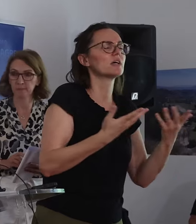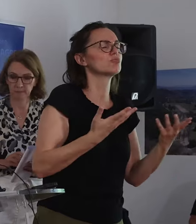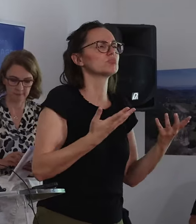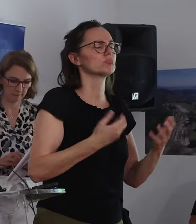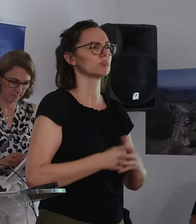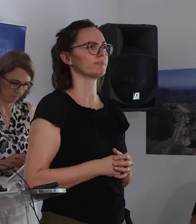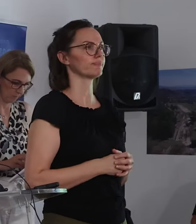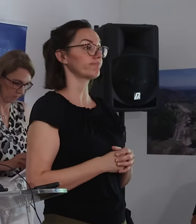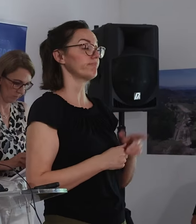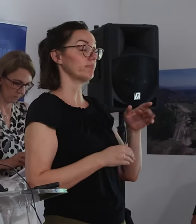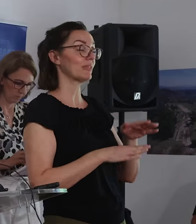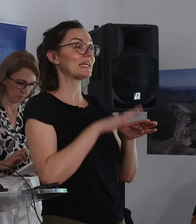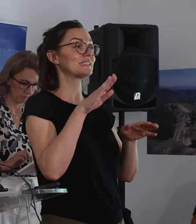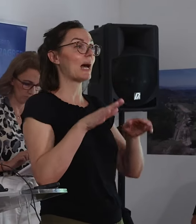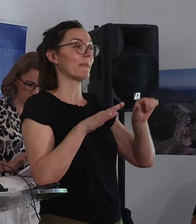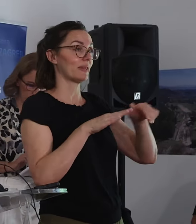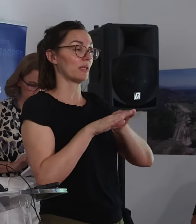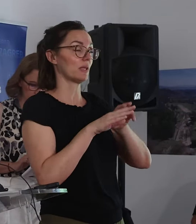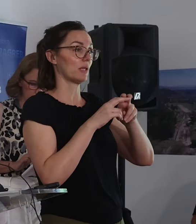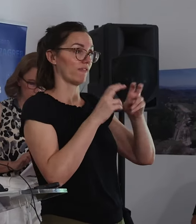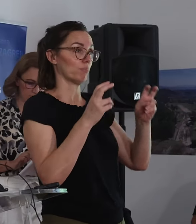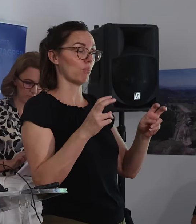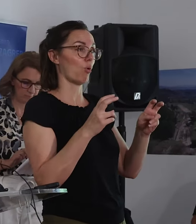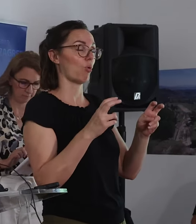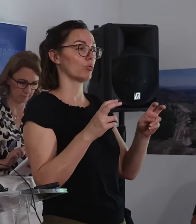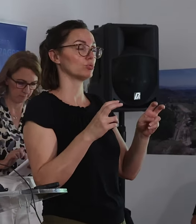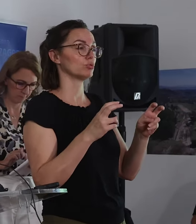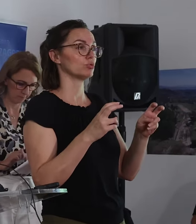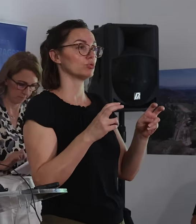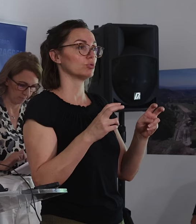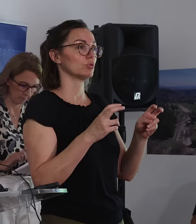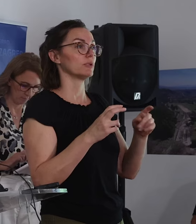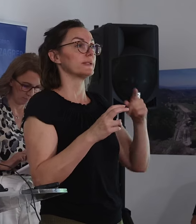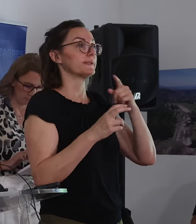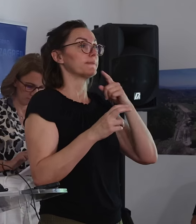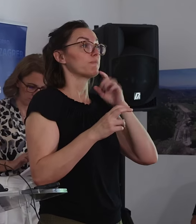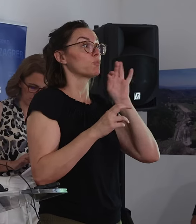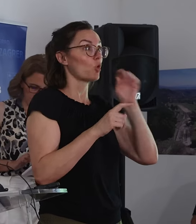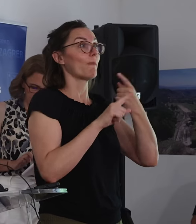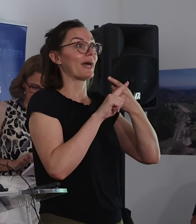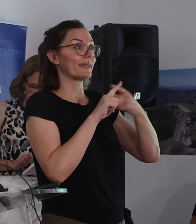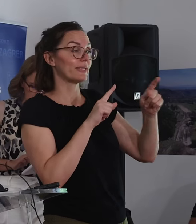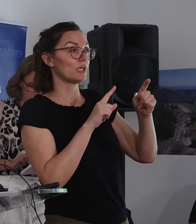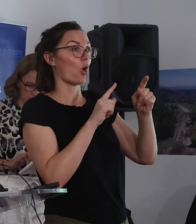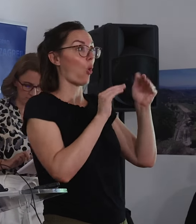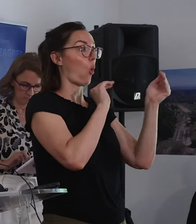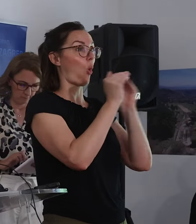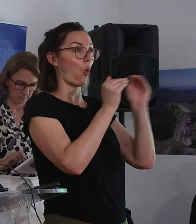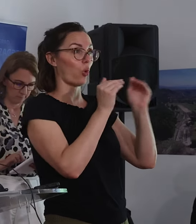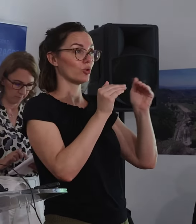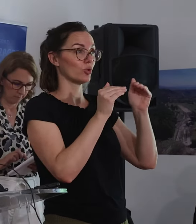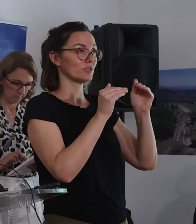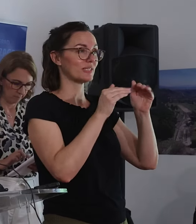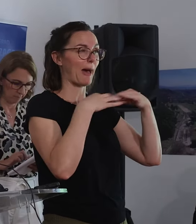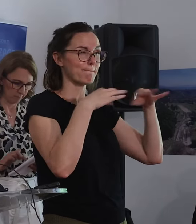Tiče zapadnog Jaroskog mosta, mi vjerujemo, znači imojnsko pravnih, dobar dio imojnsko pravnih je rješen za sami